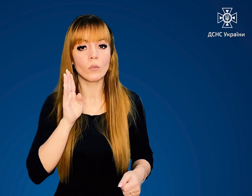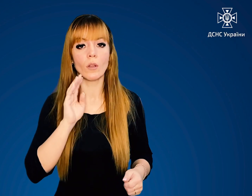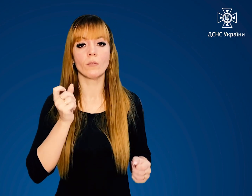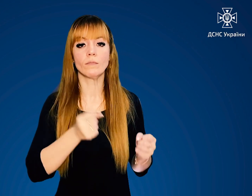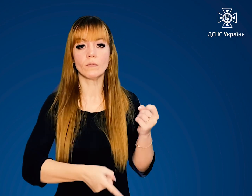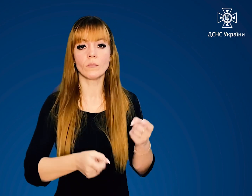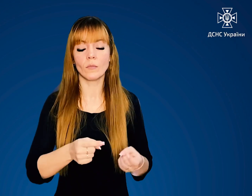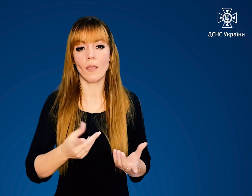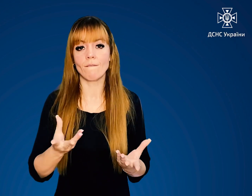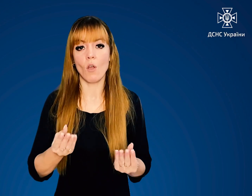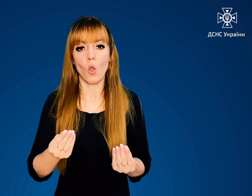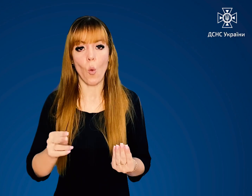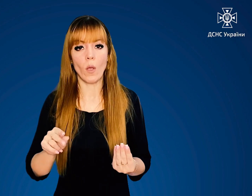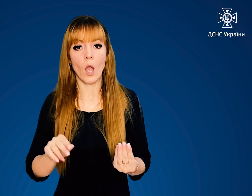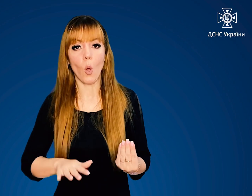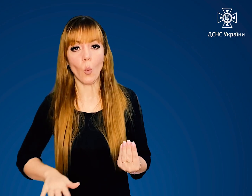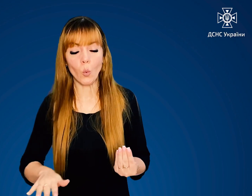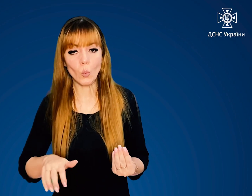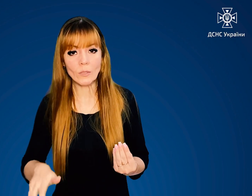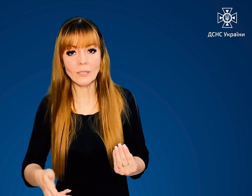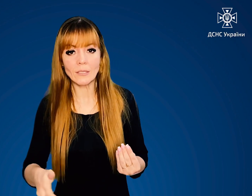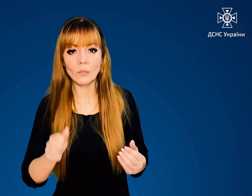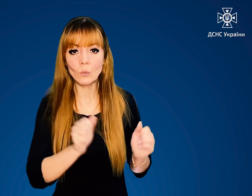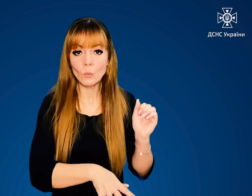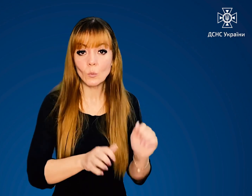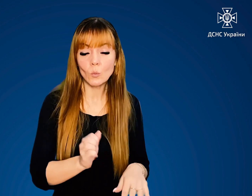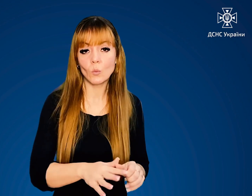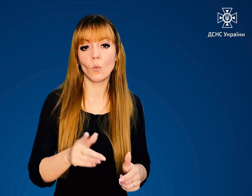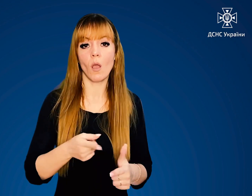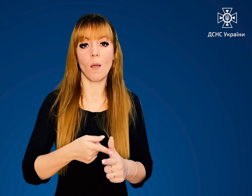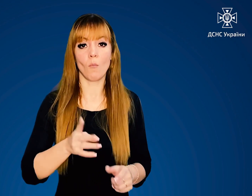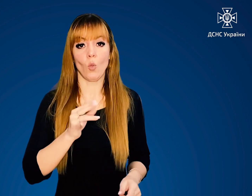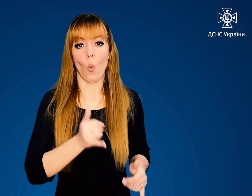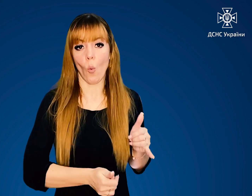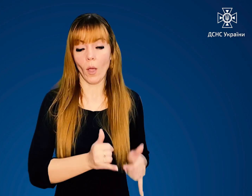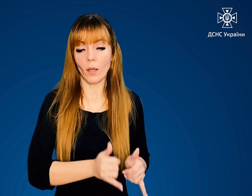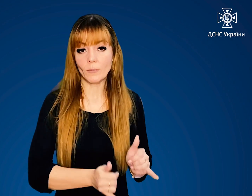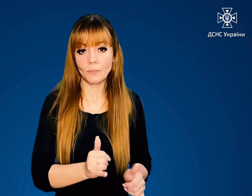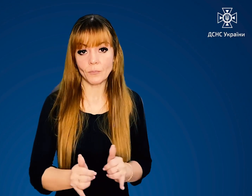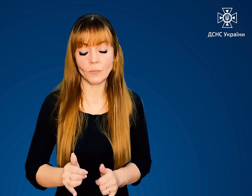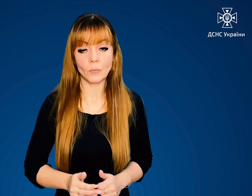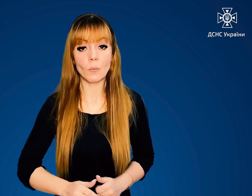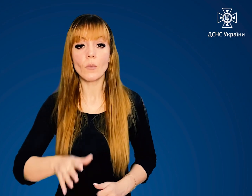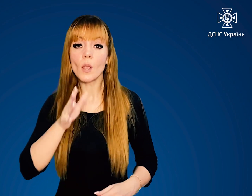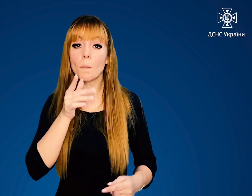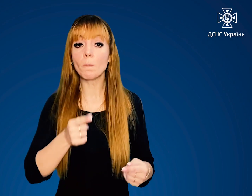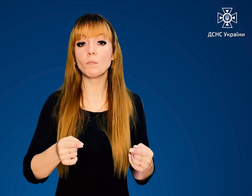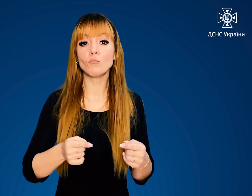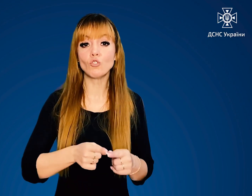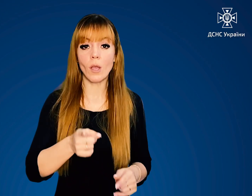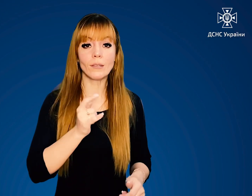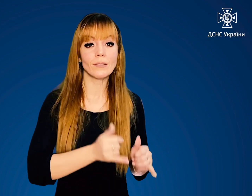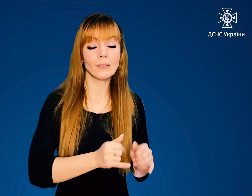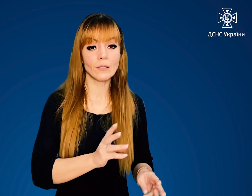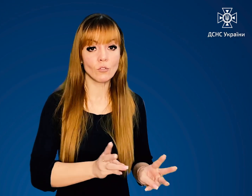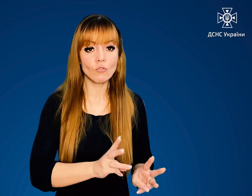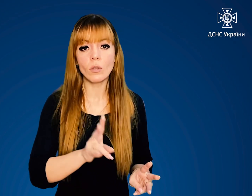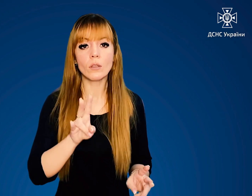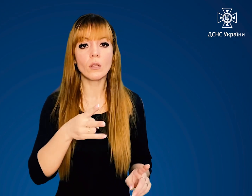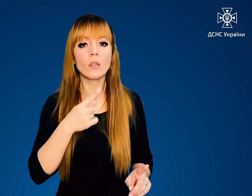закидаючи вологим ґрунтом та затоптуючи ногами. Під час гасіння пожежі не відходьте